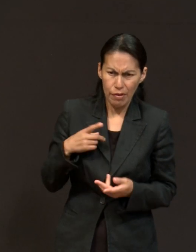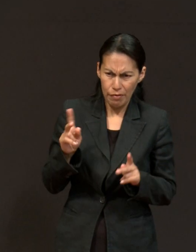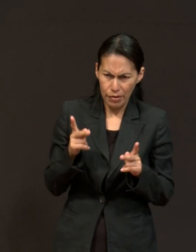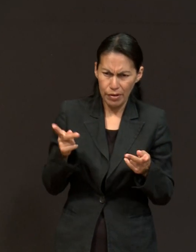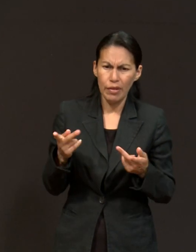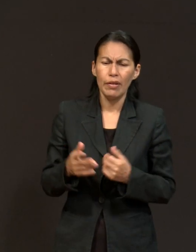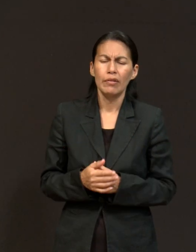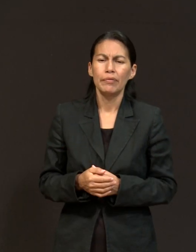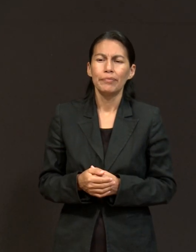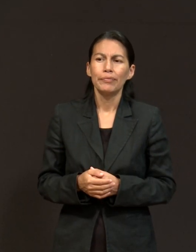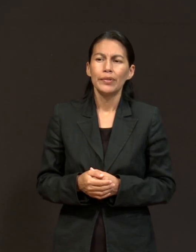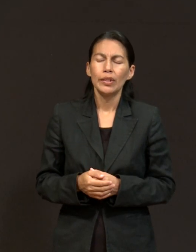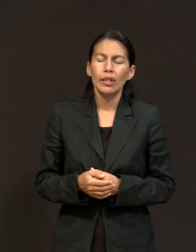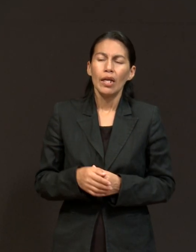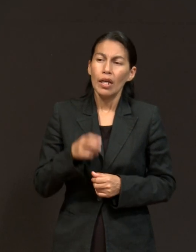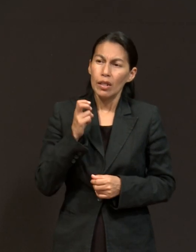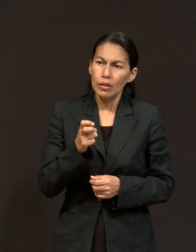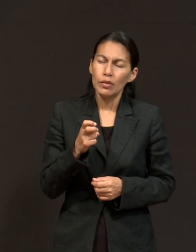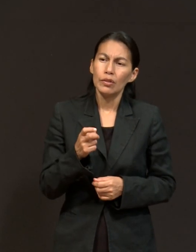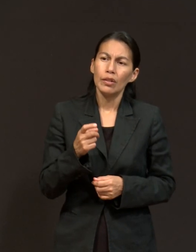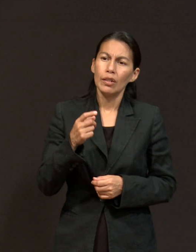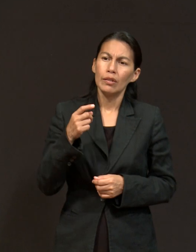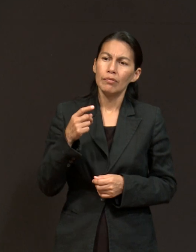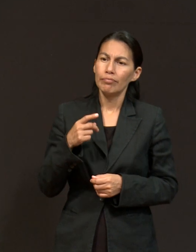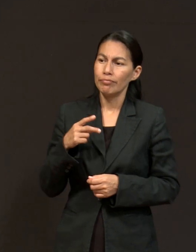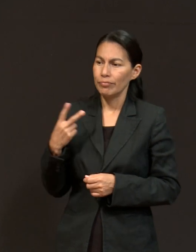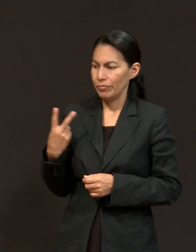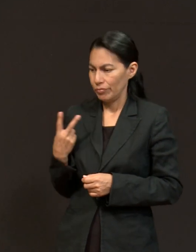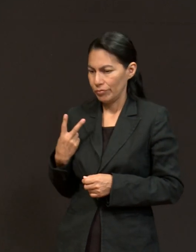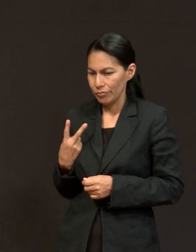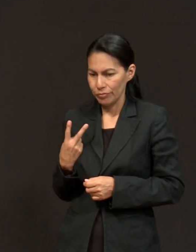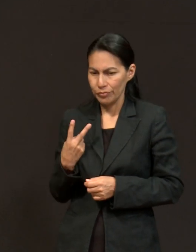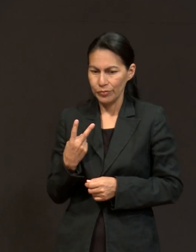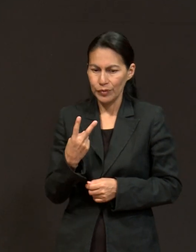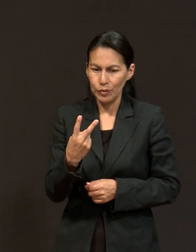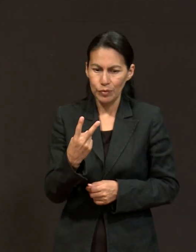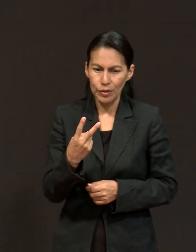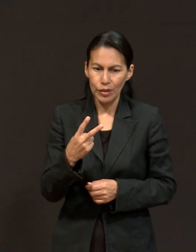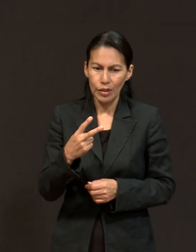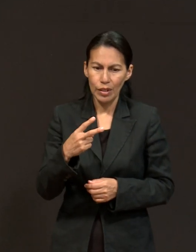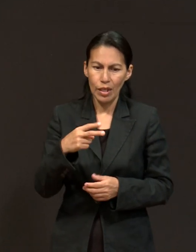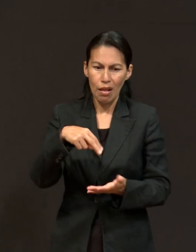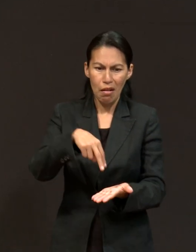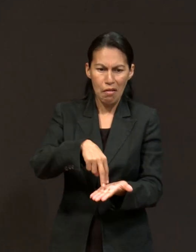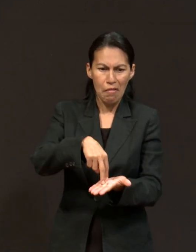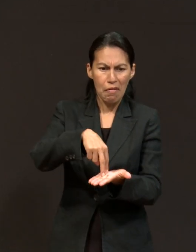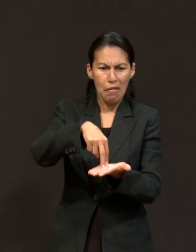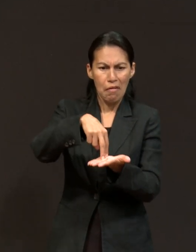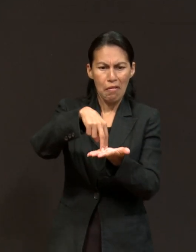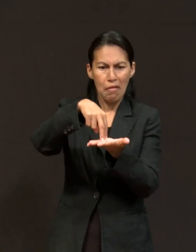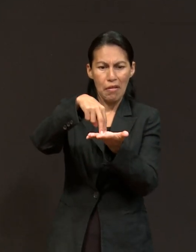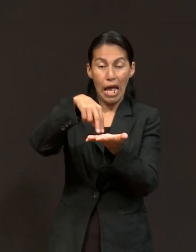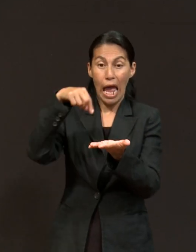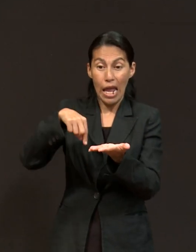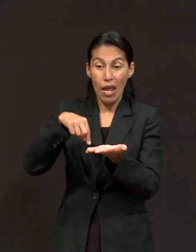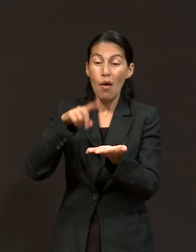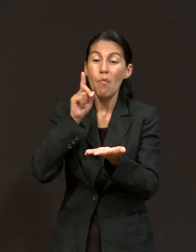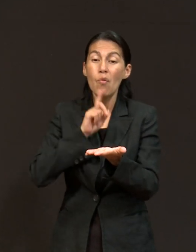algo a alguna persona, entonces entramos, los dos entramos, nos subimos a un elevador, en el elevador nos encontramos esta licenciada,